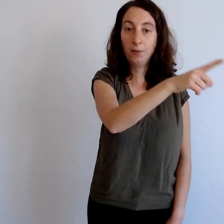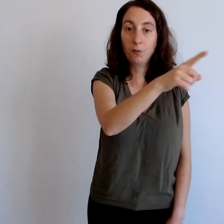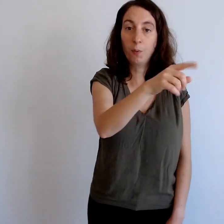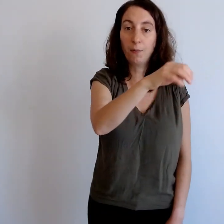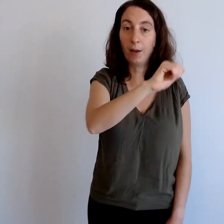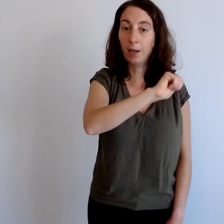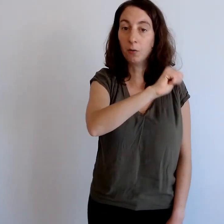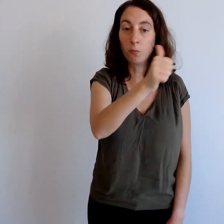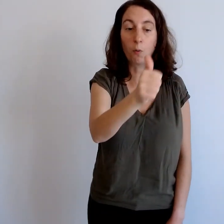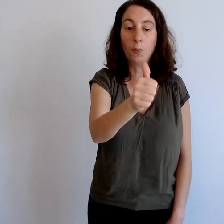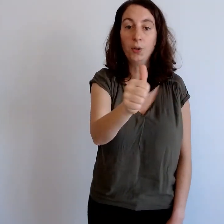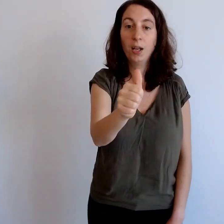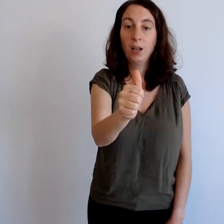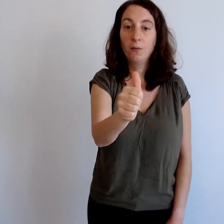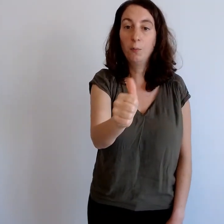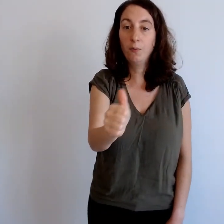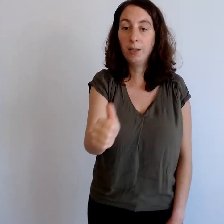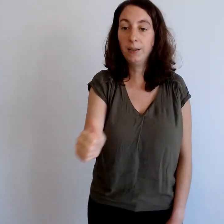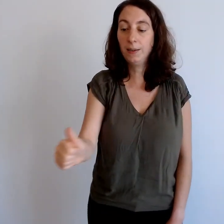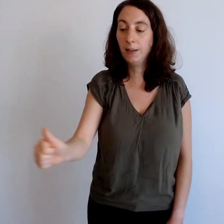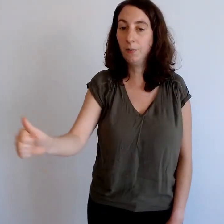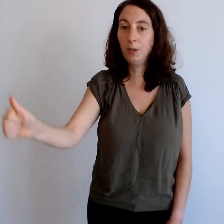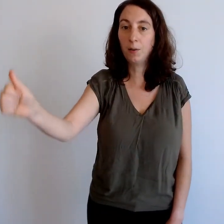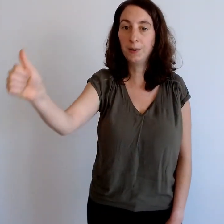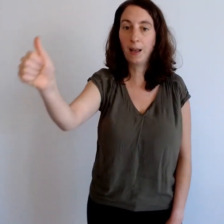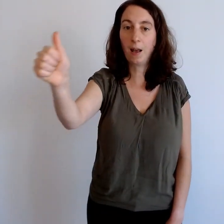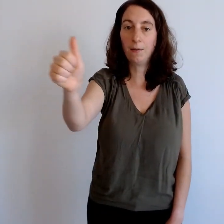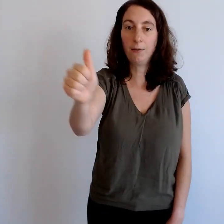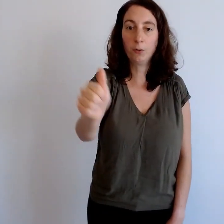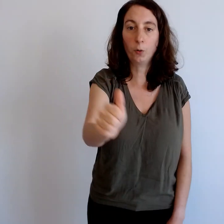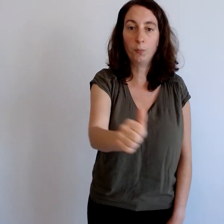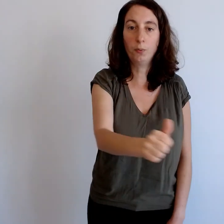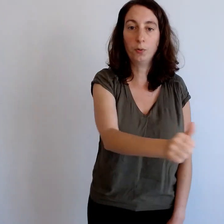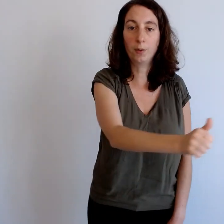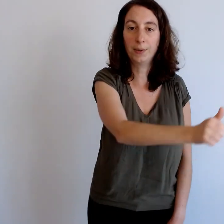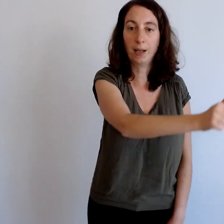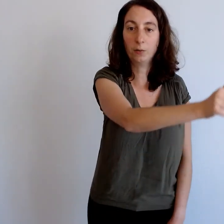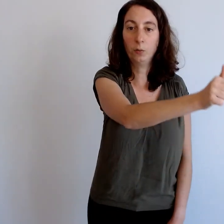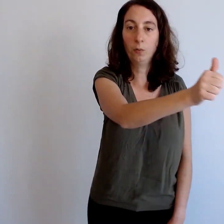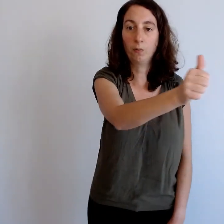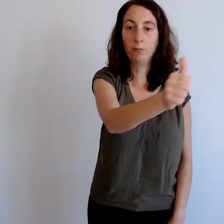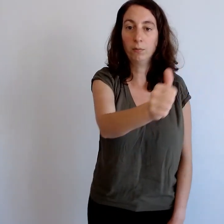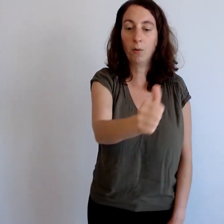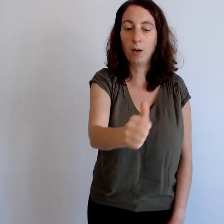vous préférez, je vous propose, vous pouvez dessiner des 8 comme ça, avec votre pouce, comme ça, devant vous, en l'air.